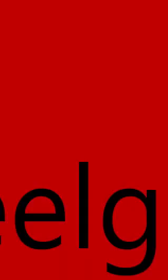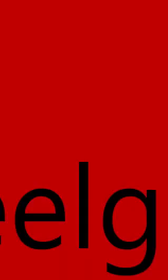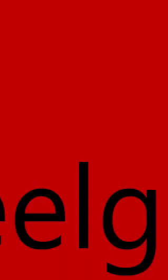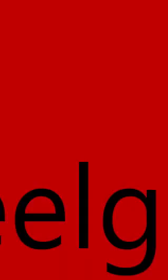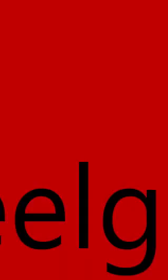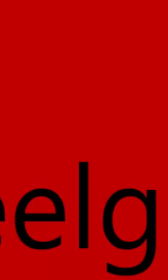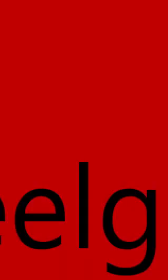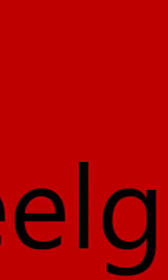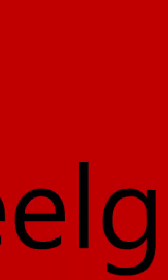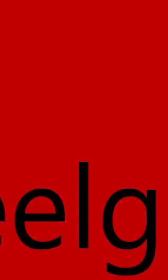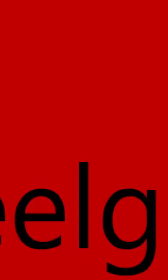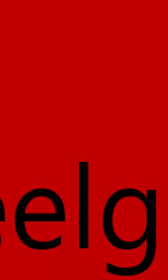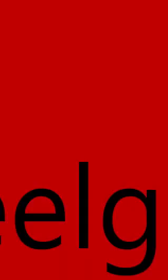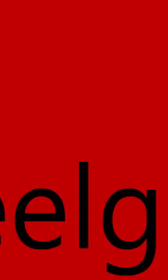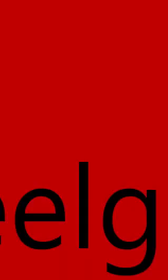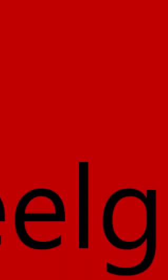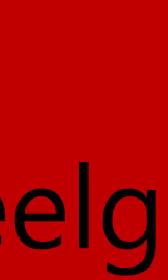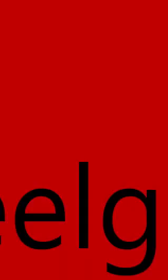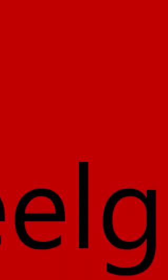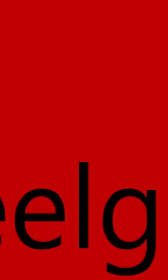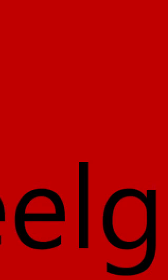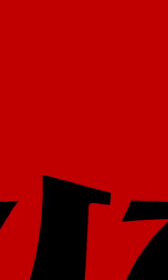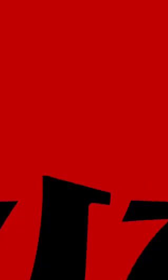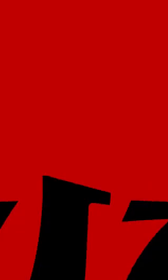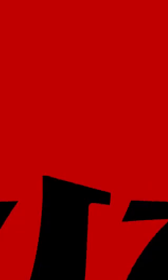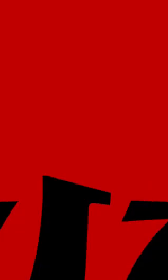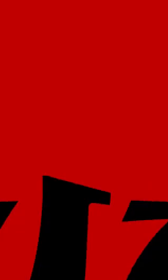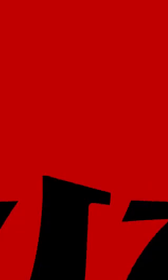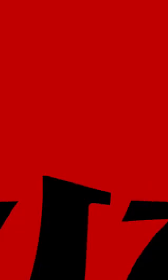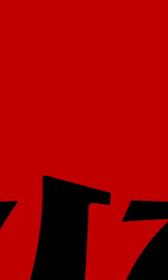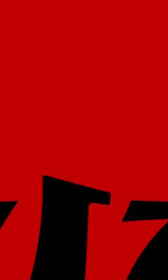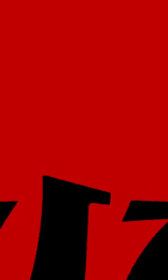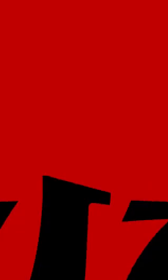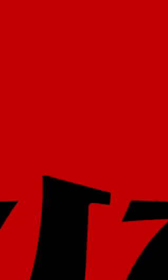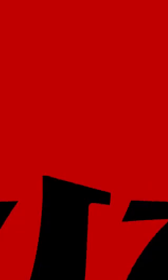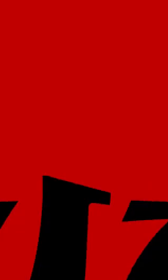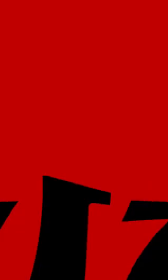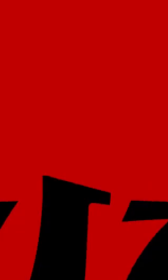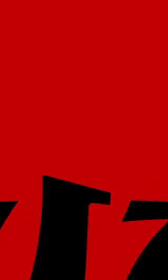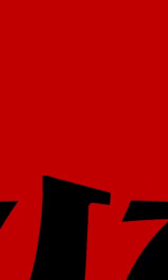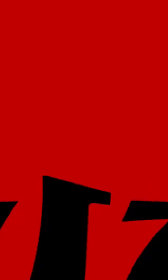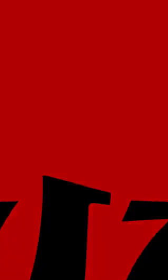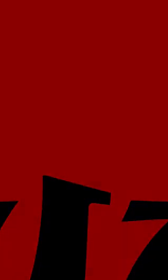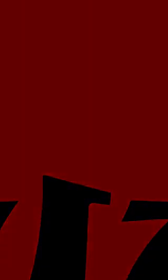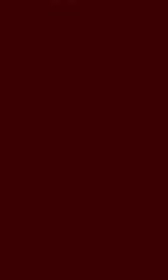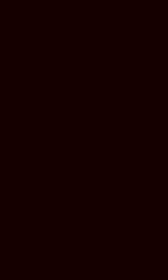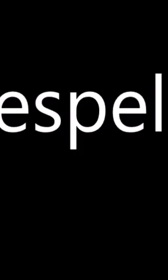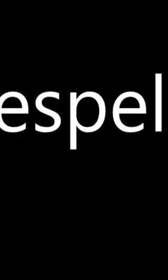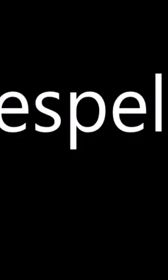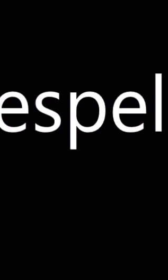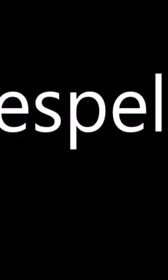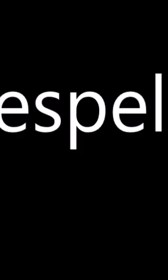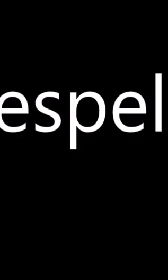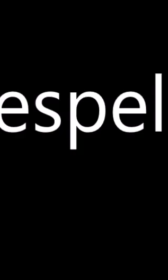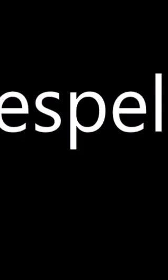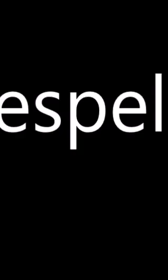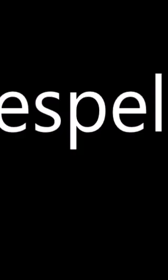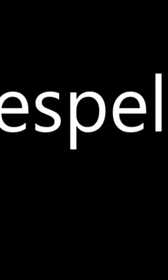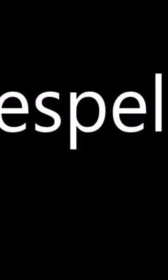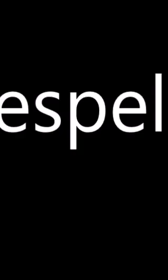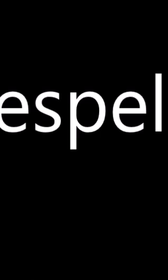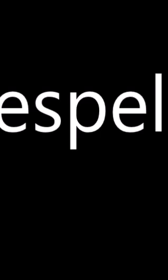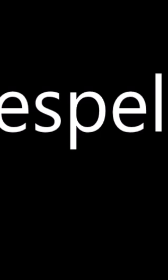Dit完了... Gaat het koopje hijde er. Gaat naar zijn. Da waar niet opgezged De €